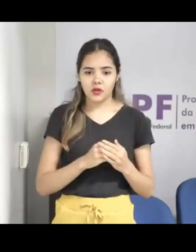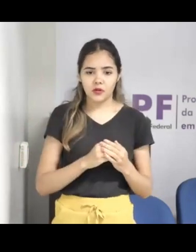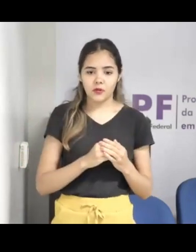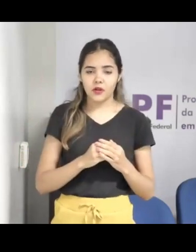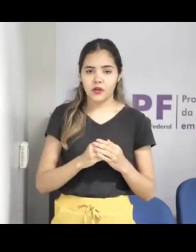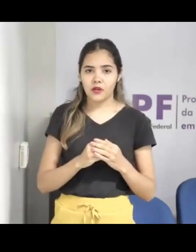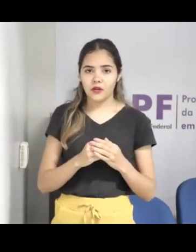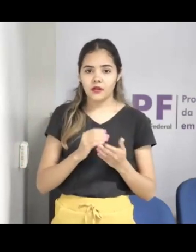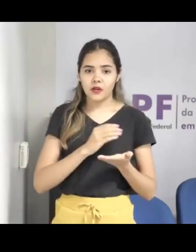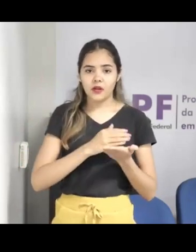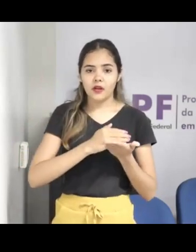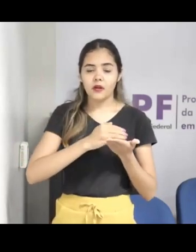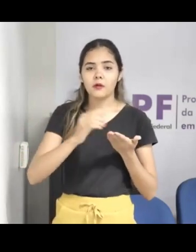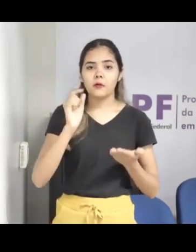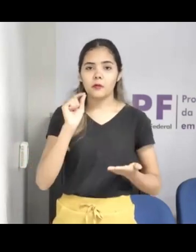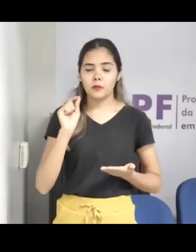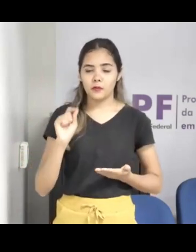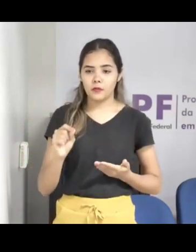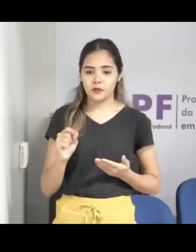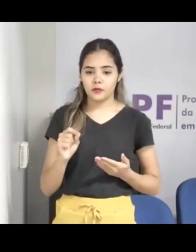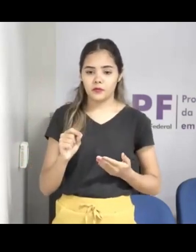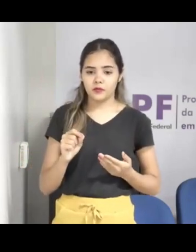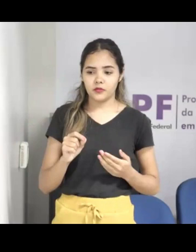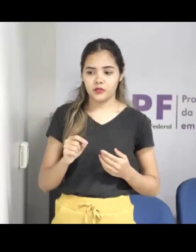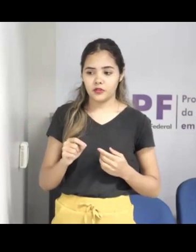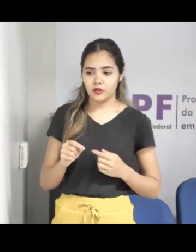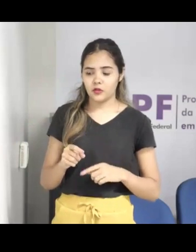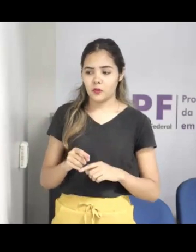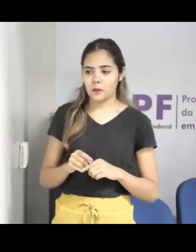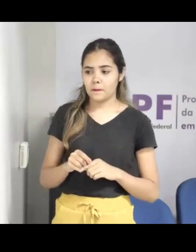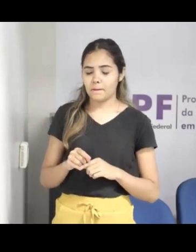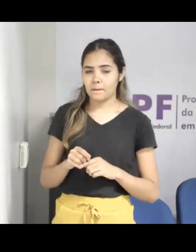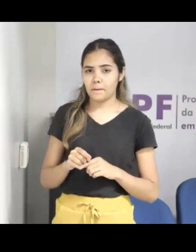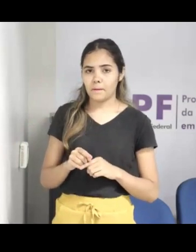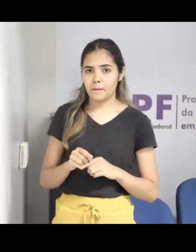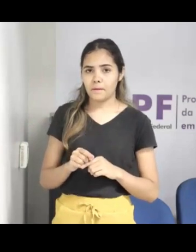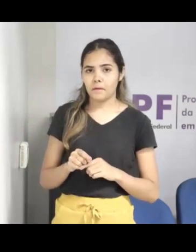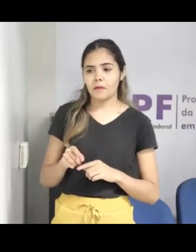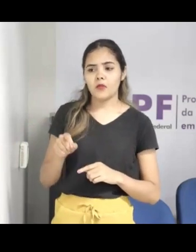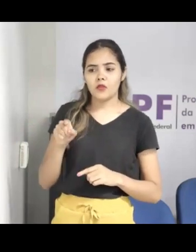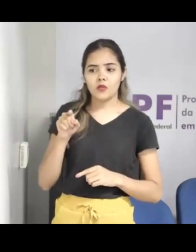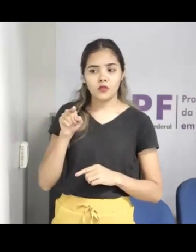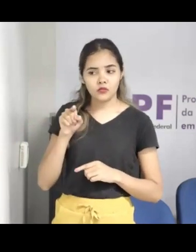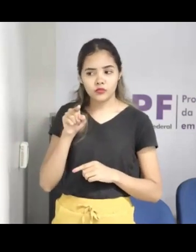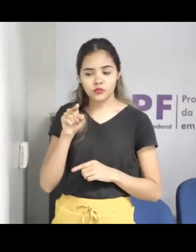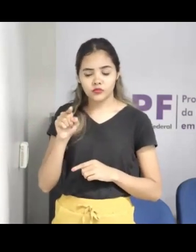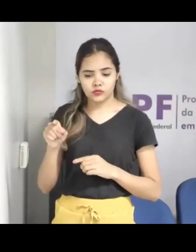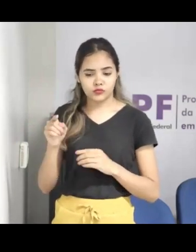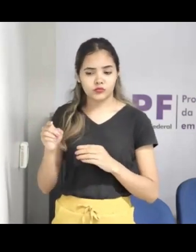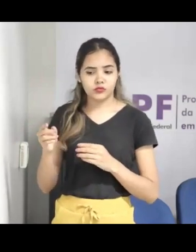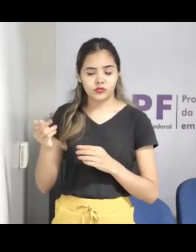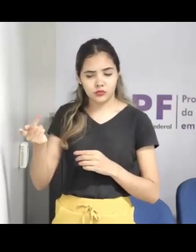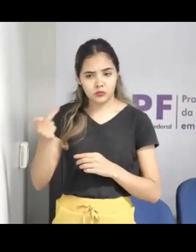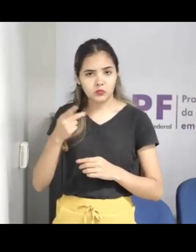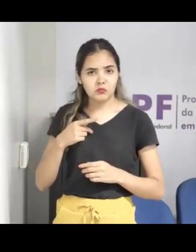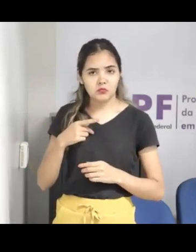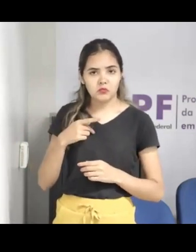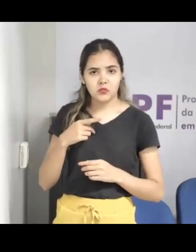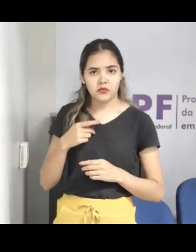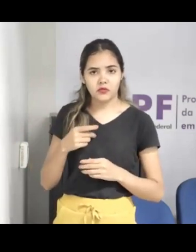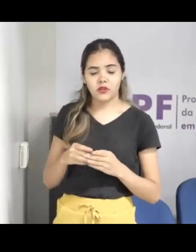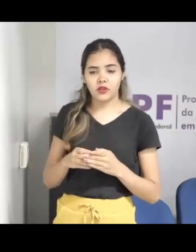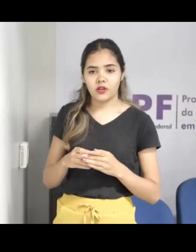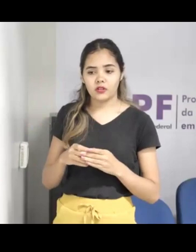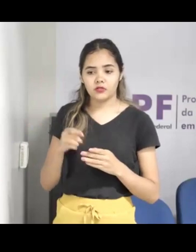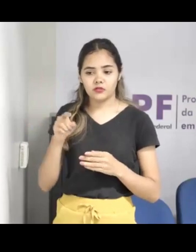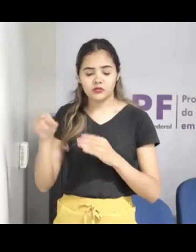quantia de dinheiro, ou se eu não puder encontrar você, ele vai começar a fazer a chantagem, porque ele tem todo esse material, ele